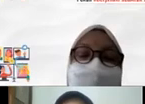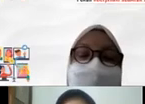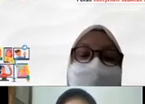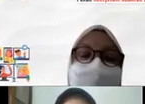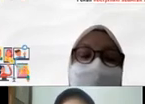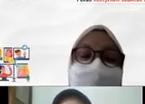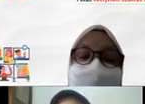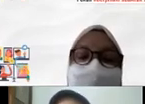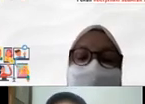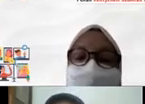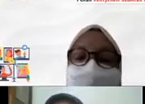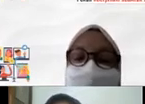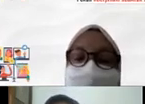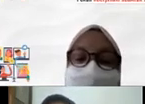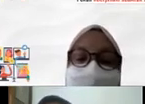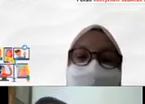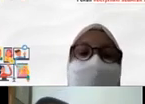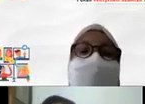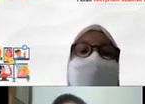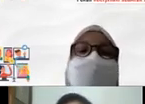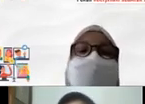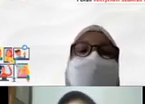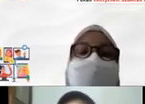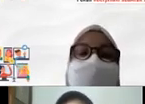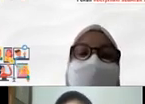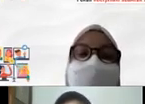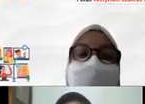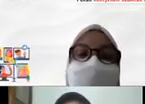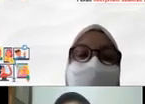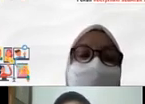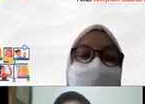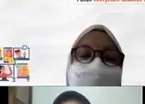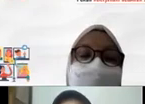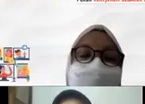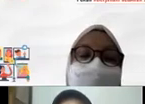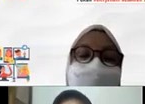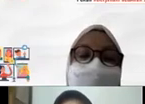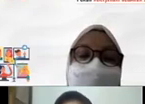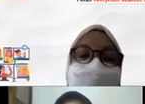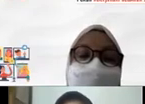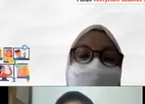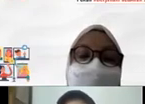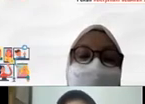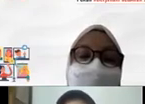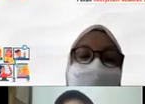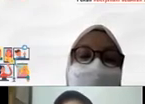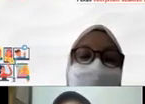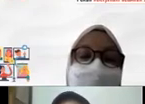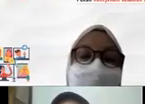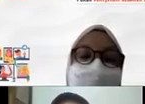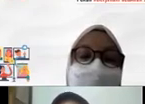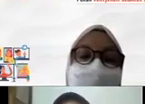UMKM Dan juga modernisasi pertanian Kemudian ekonomi hijau Ini akan Lebih sering terdengar Seperti blue economy